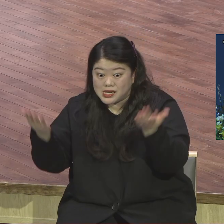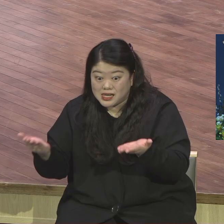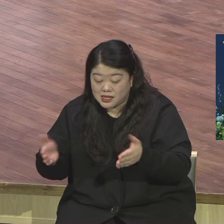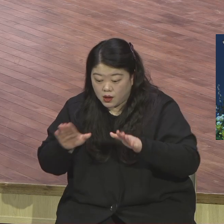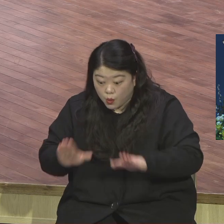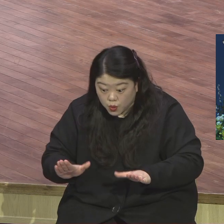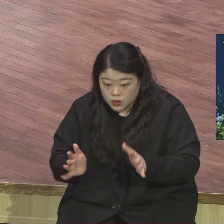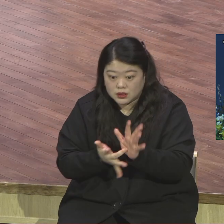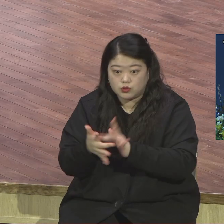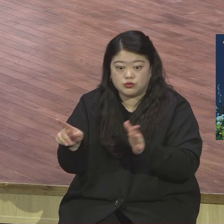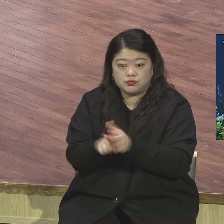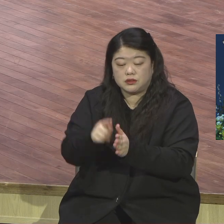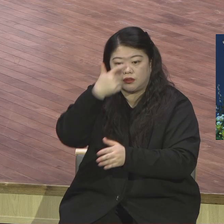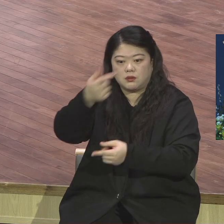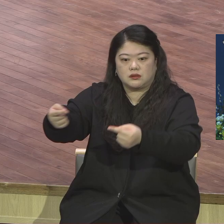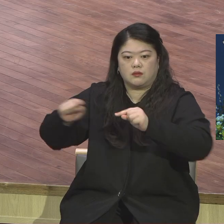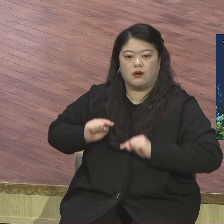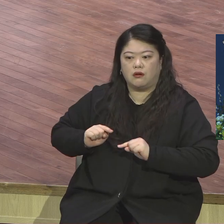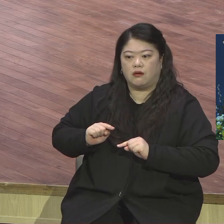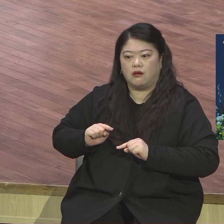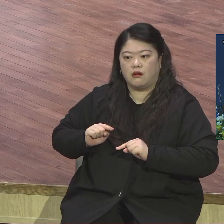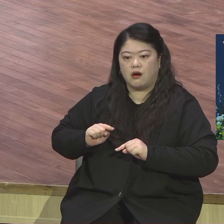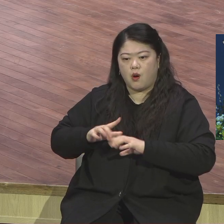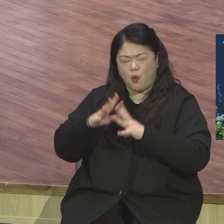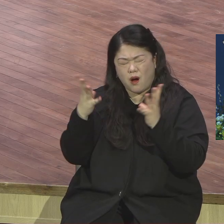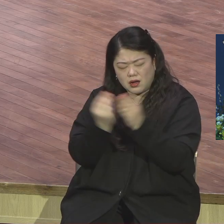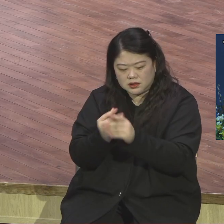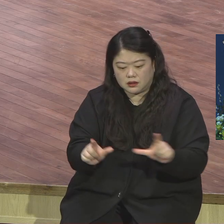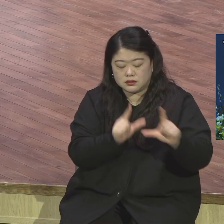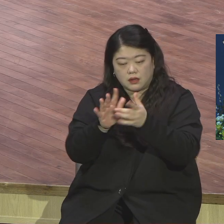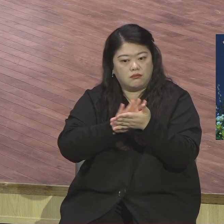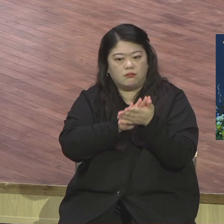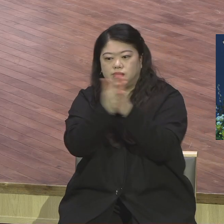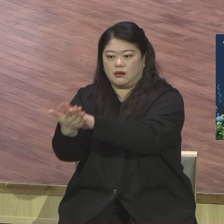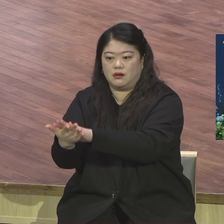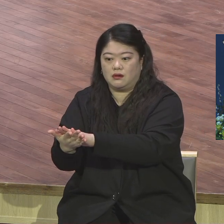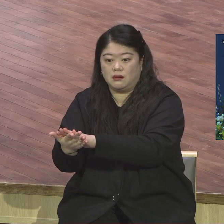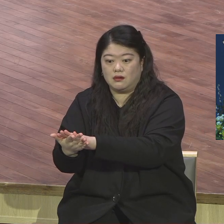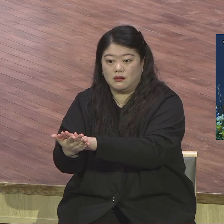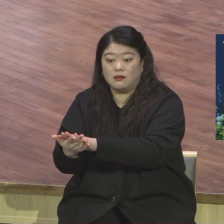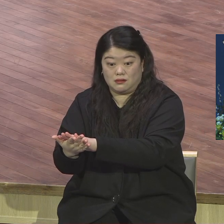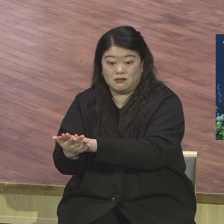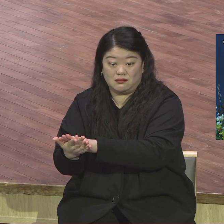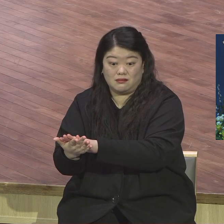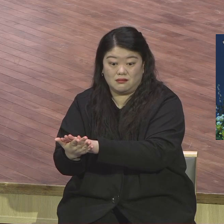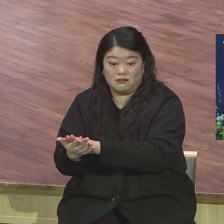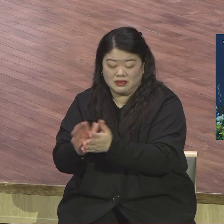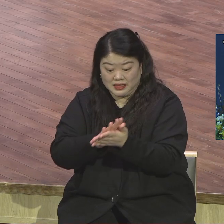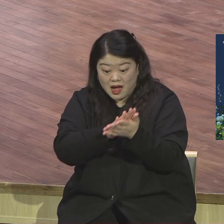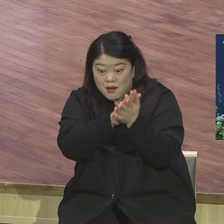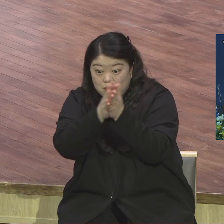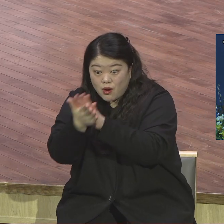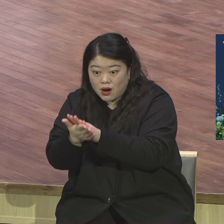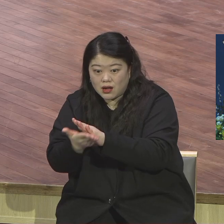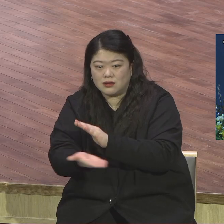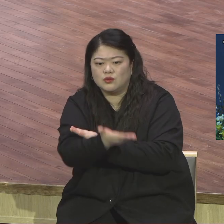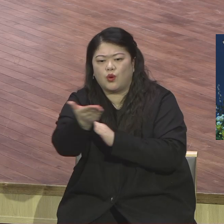완전히 여름 인생이 바뀐 영적 지각변동이 일어난 정근줄로 믿습니다. 이런 축복이 임할